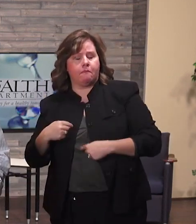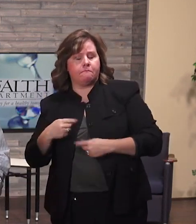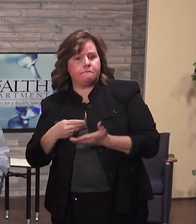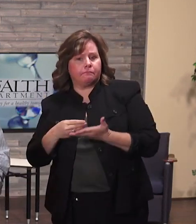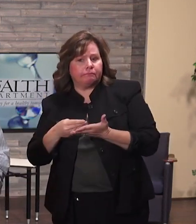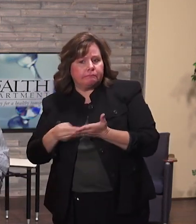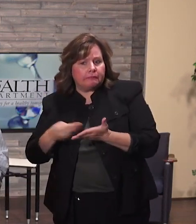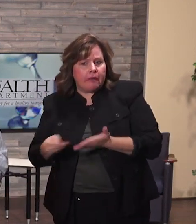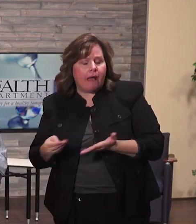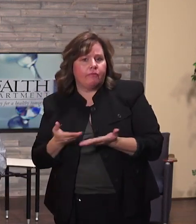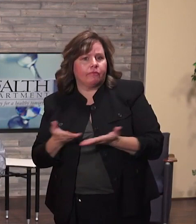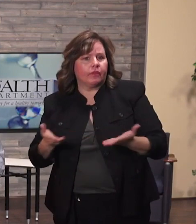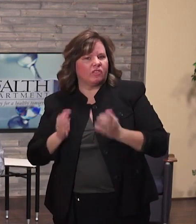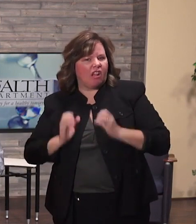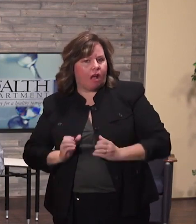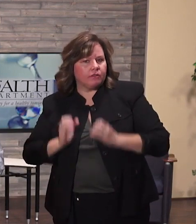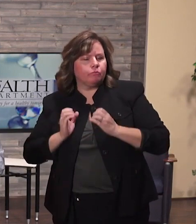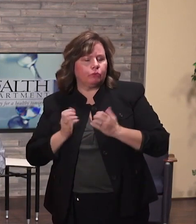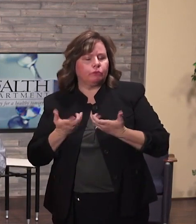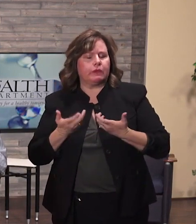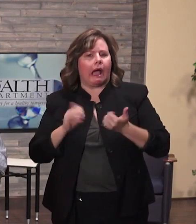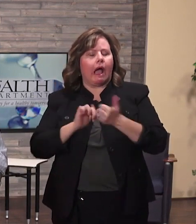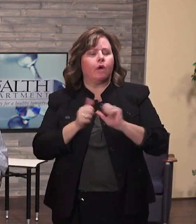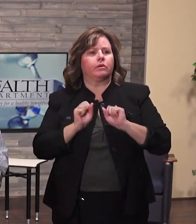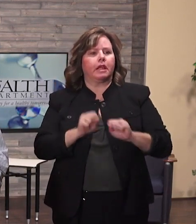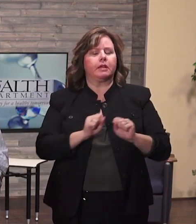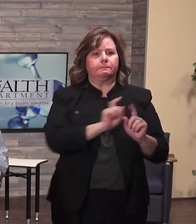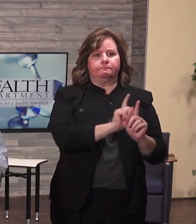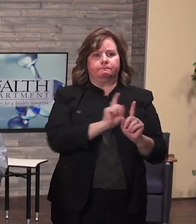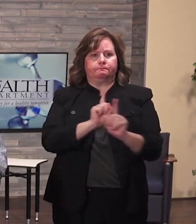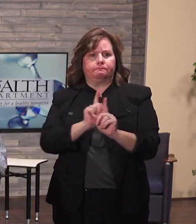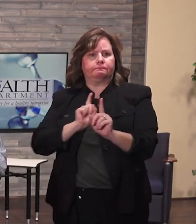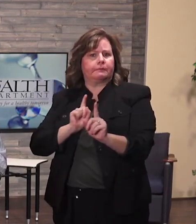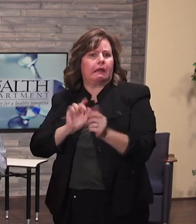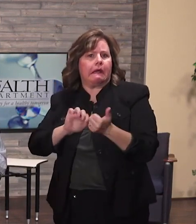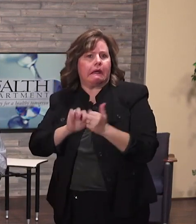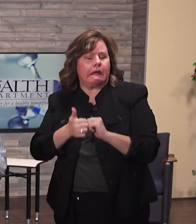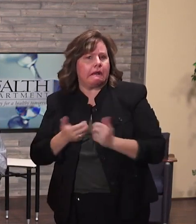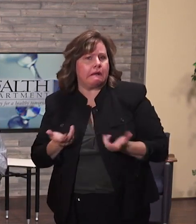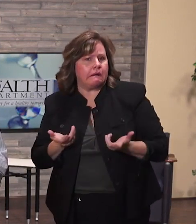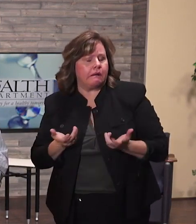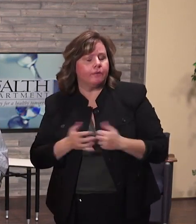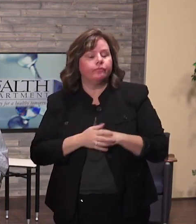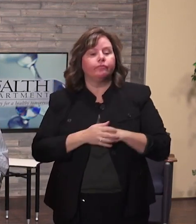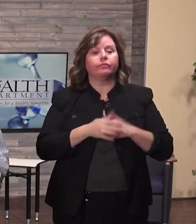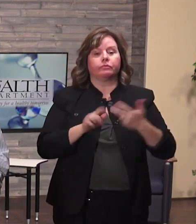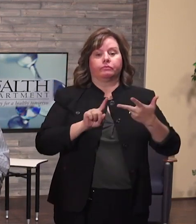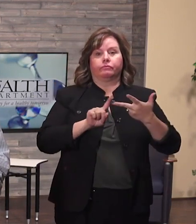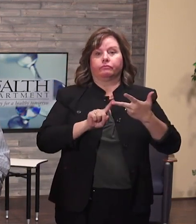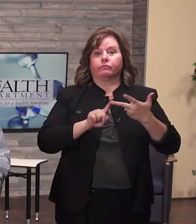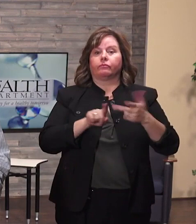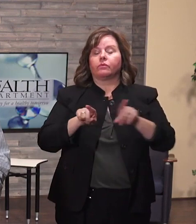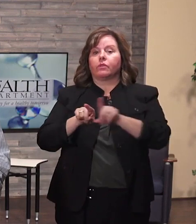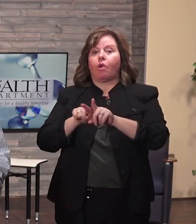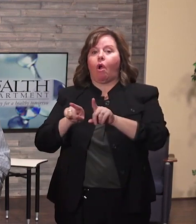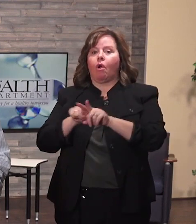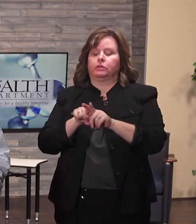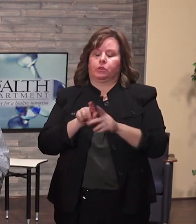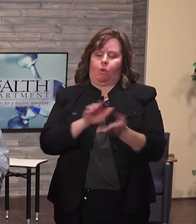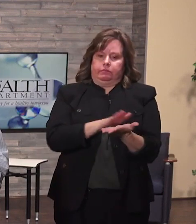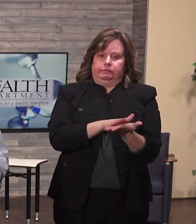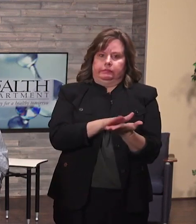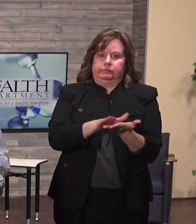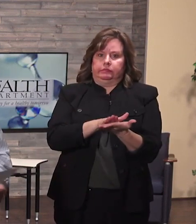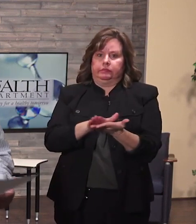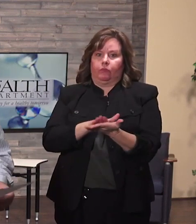diferente. Pero realmente quiero animar a todos ustedes que dirigen estos negocios esenciales a pensar